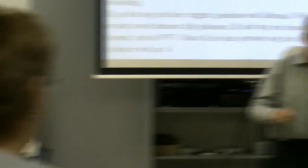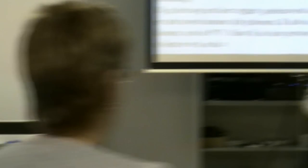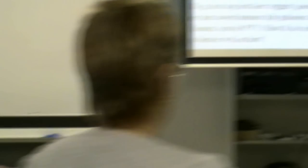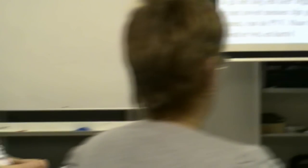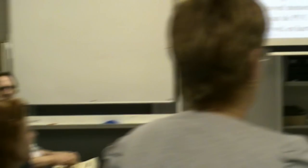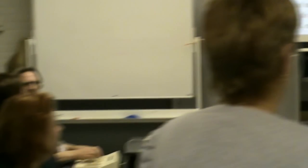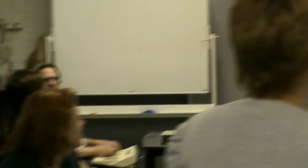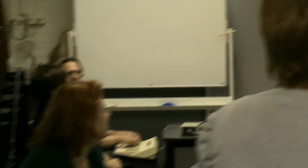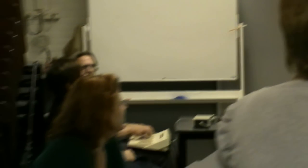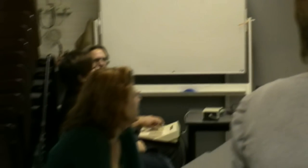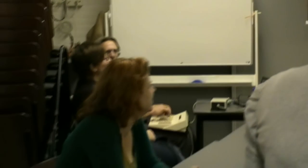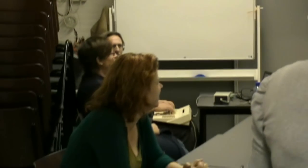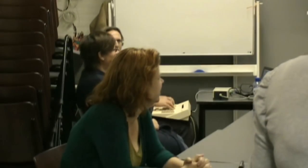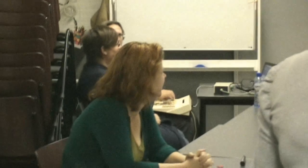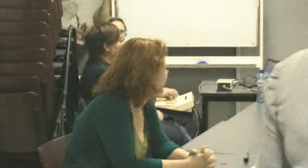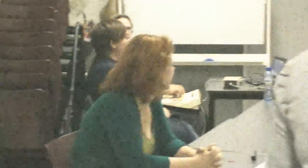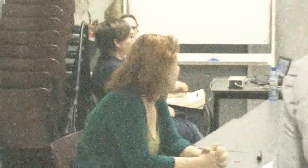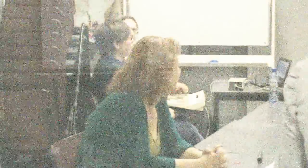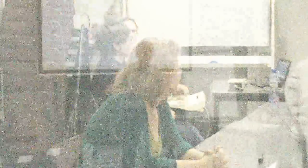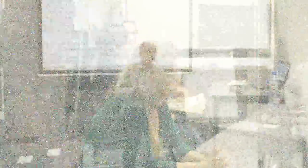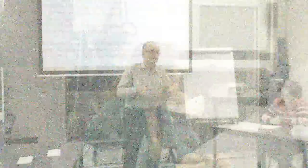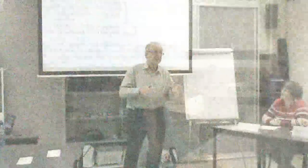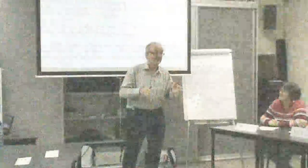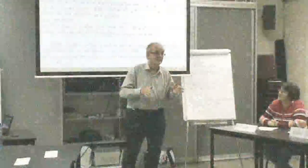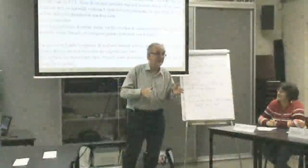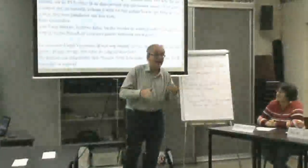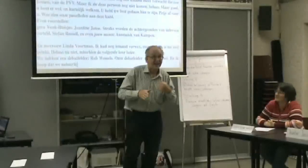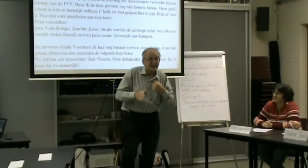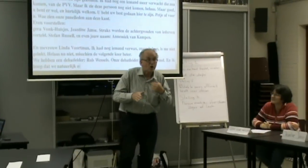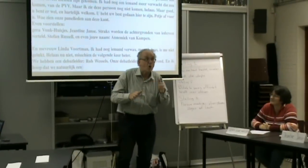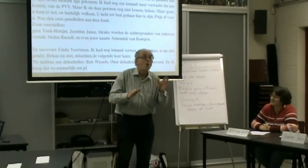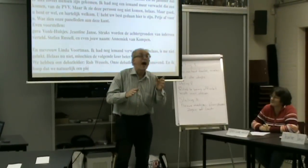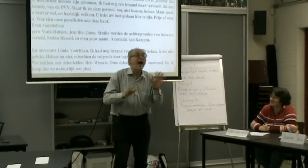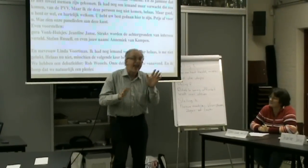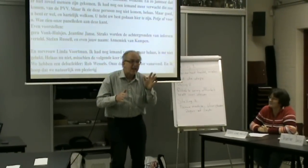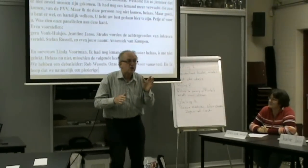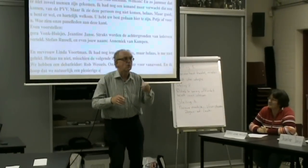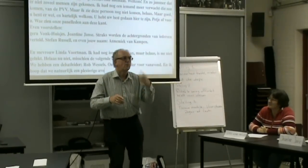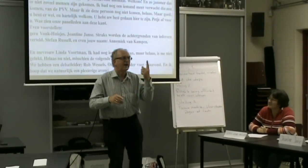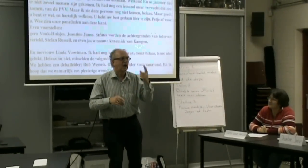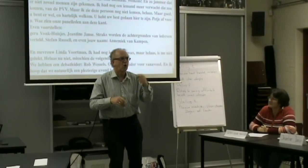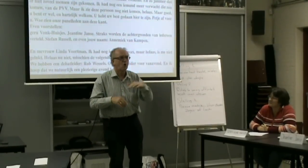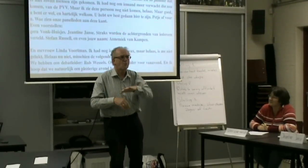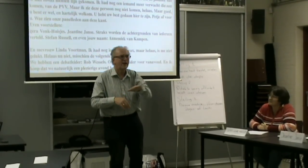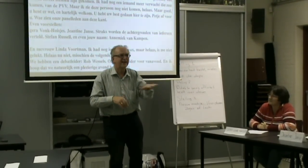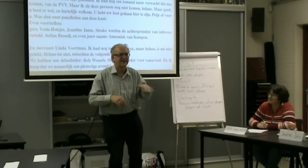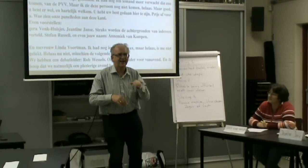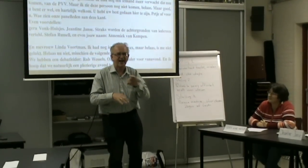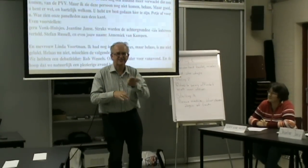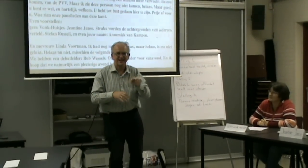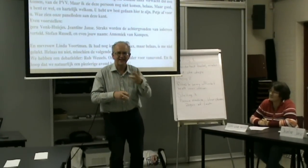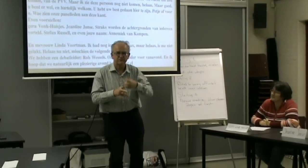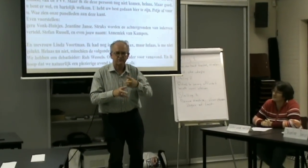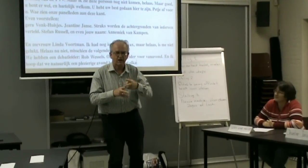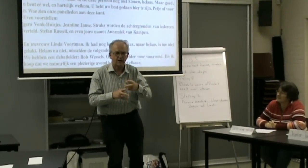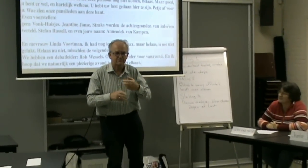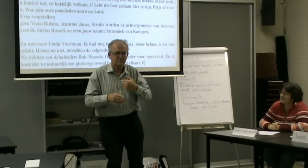aan hier te zijn. Ik denk wel. Ik denk wel natuurlijk dat er nog meer